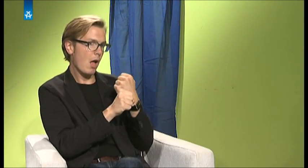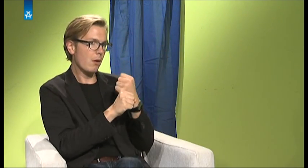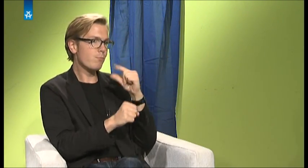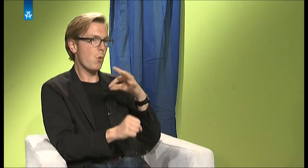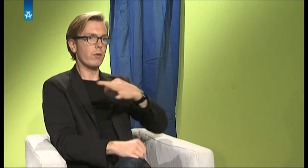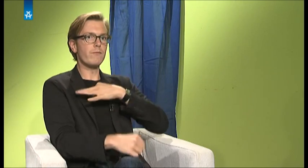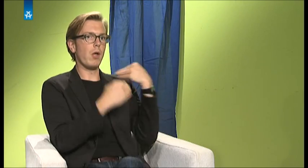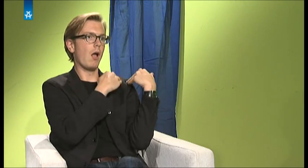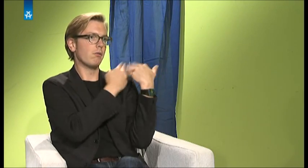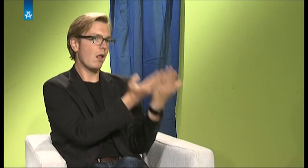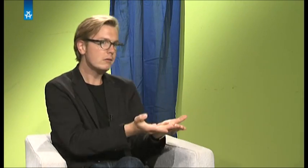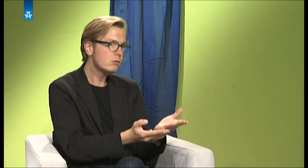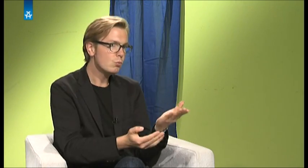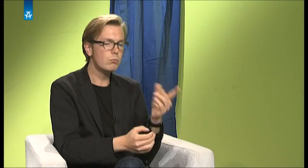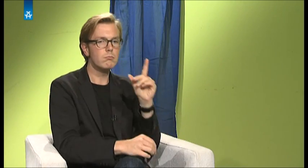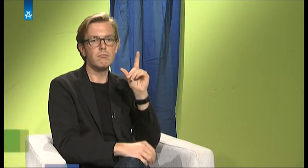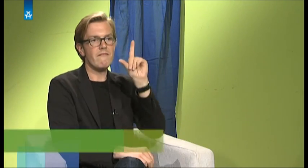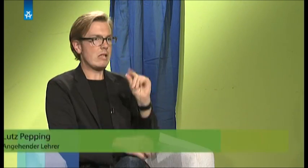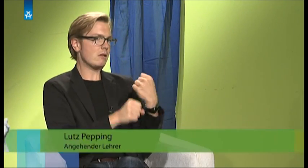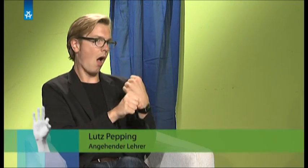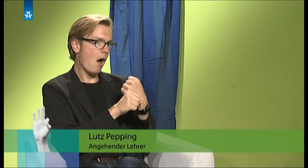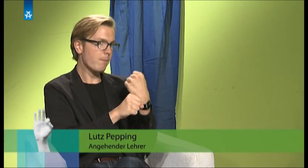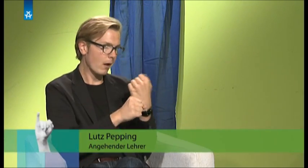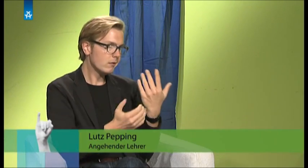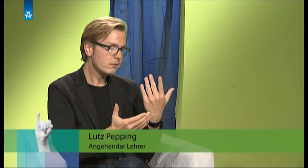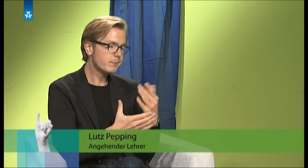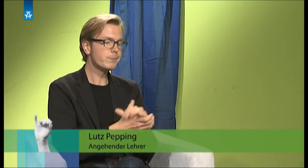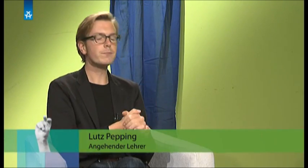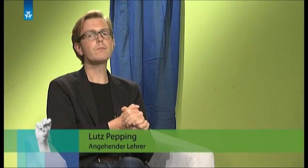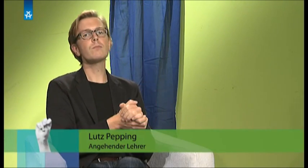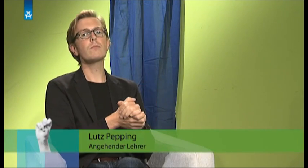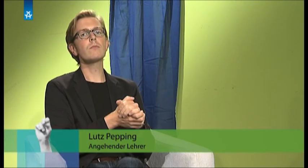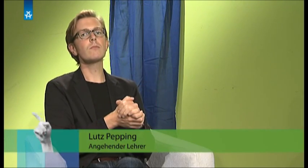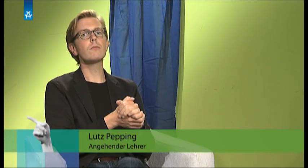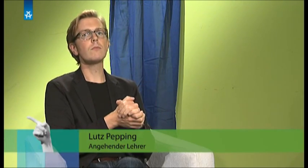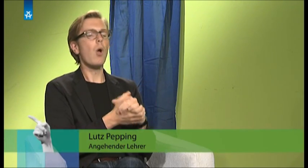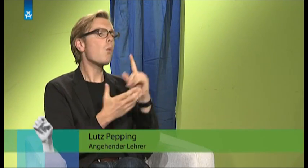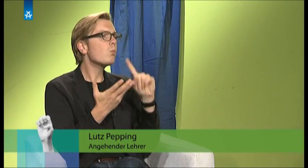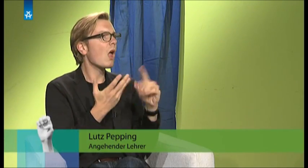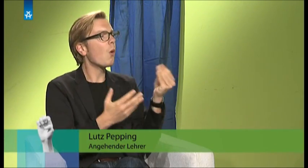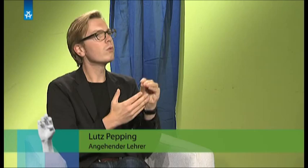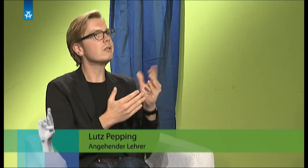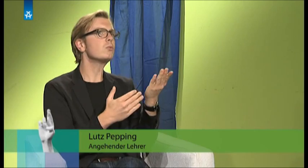entlastet, wenn es um Termine ging, um Menschen zu treffen. Ich hatte da gar nicht so viel Arbeit, das war super. Und dazu auch noch...